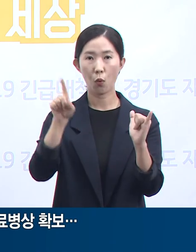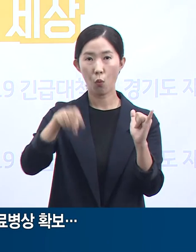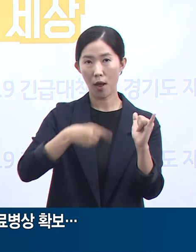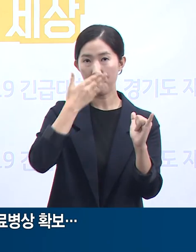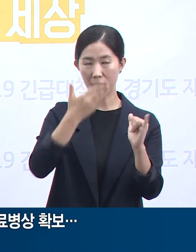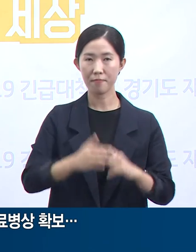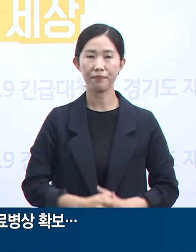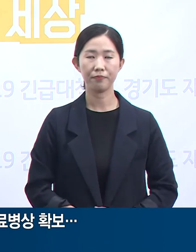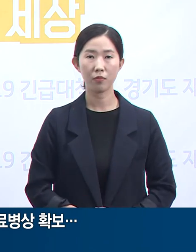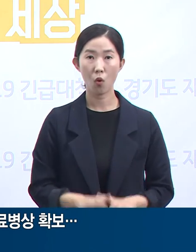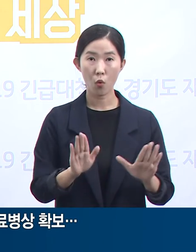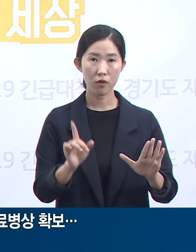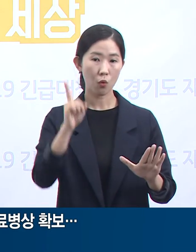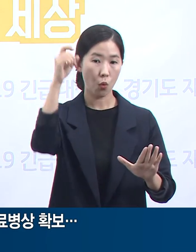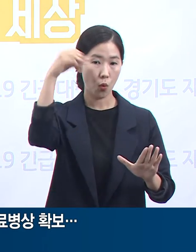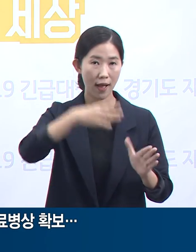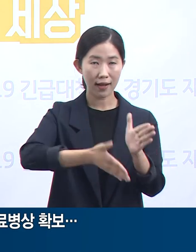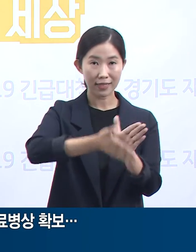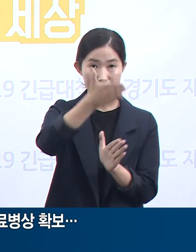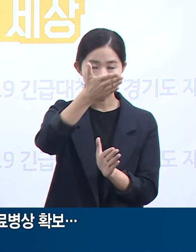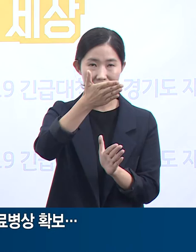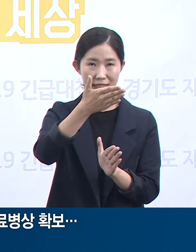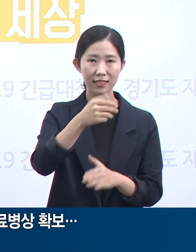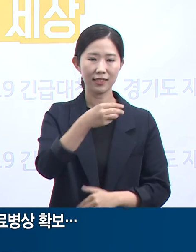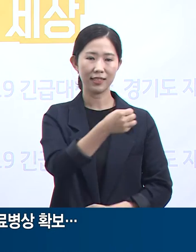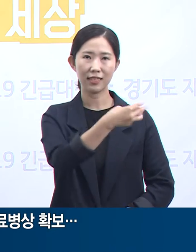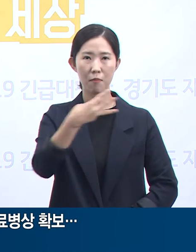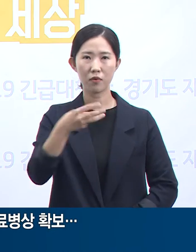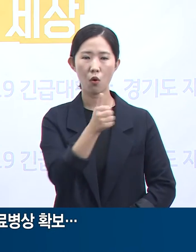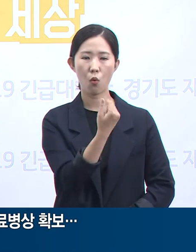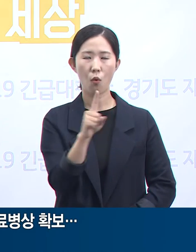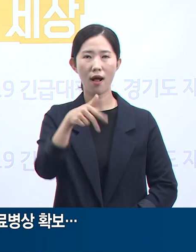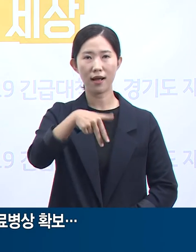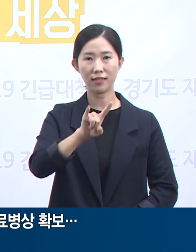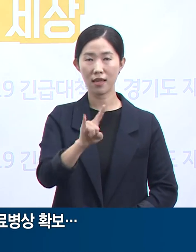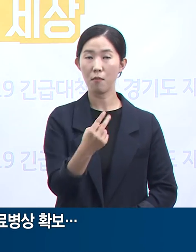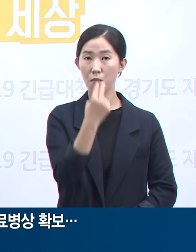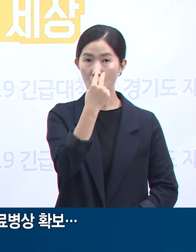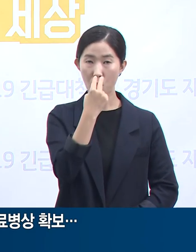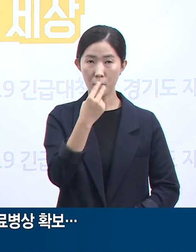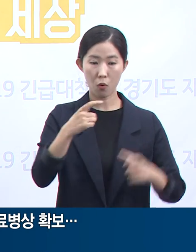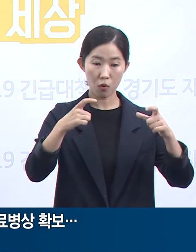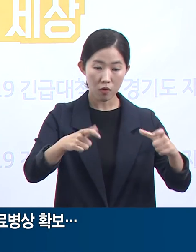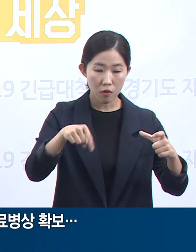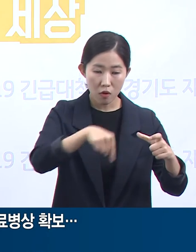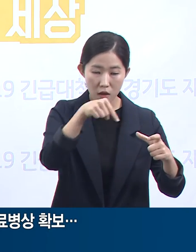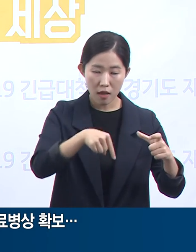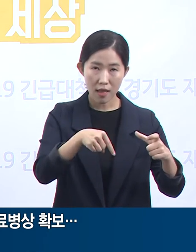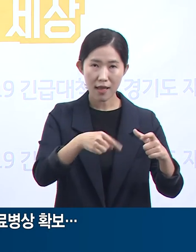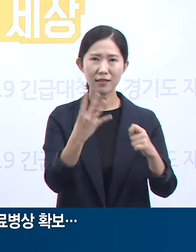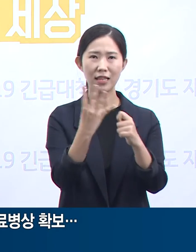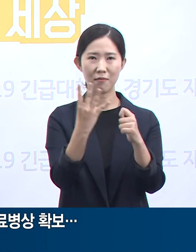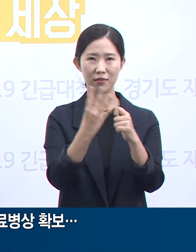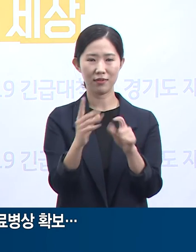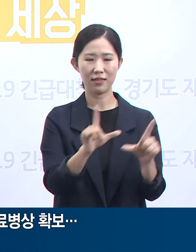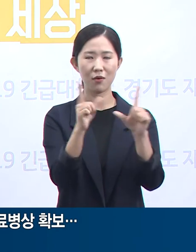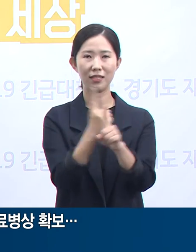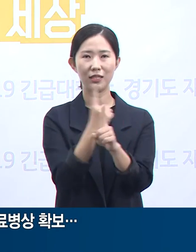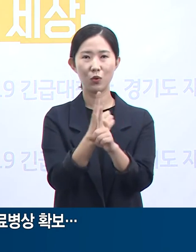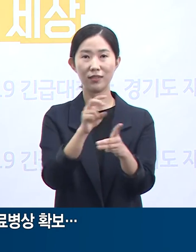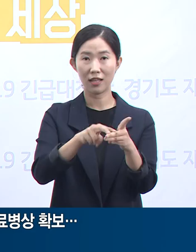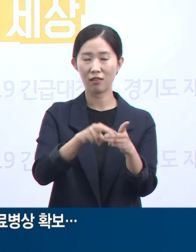고향시에 소재한 삼성화재 글로벌 캠퍼스에 경기도 제4호 생활치료센터가 문을 엽니다.